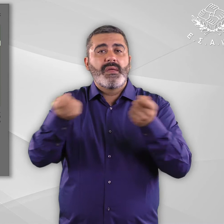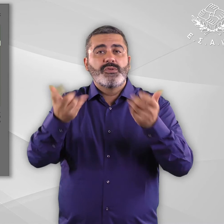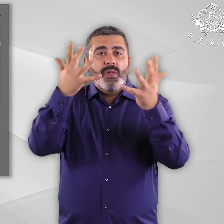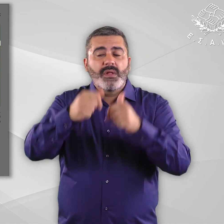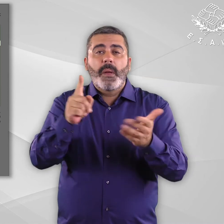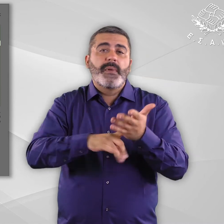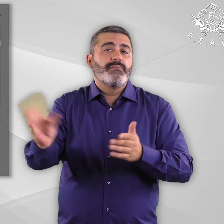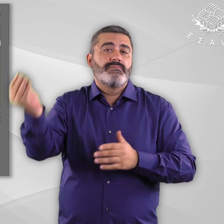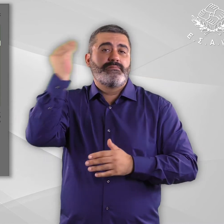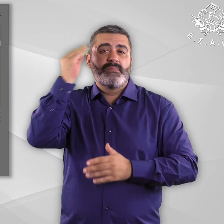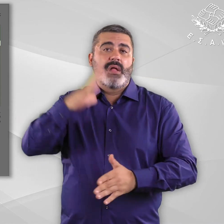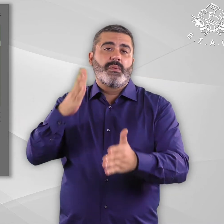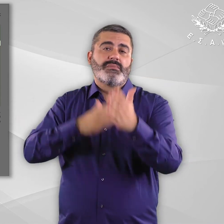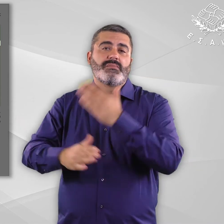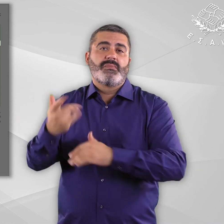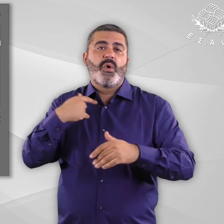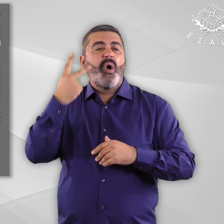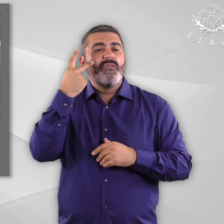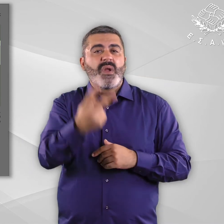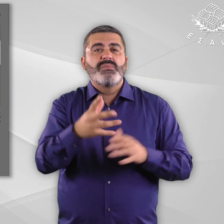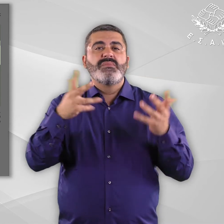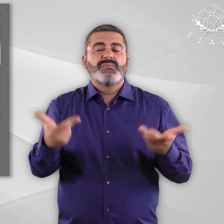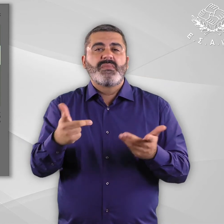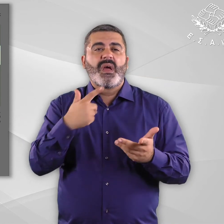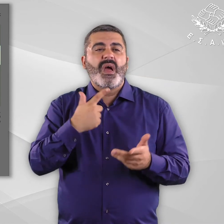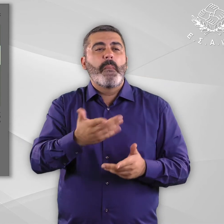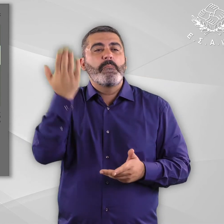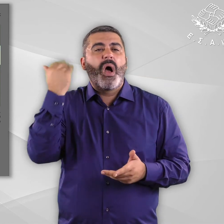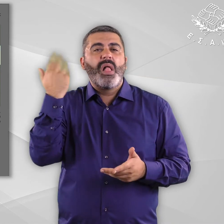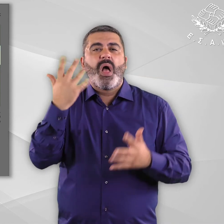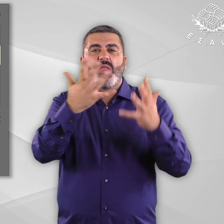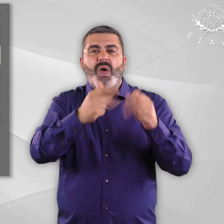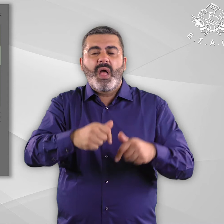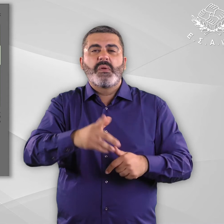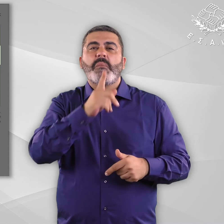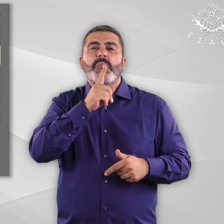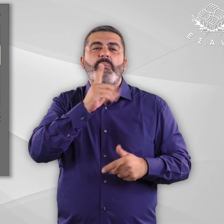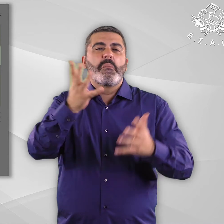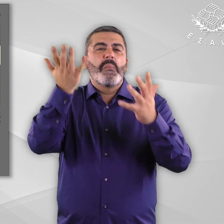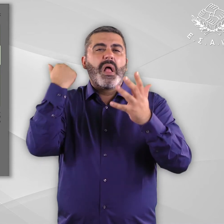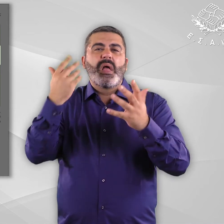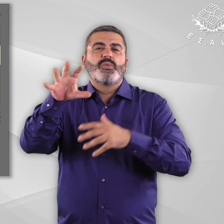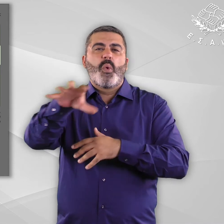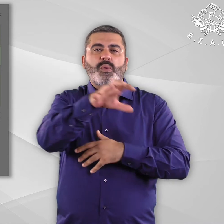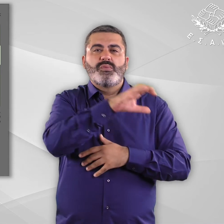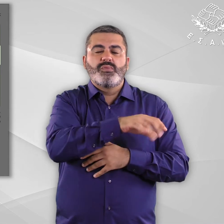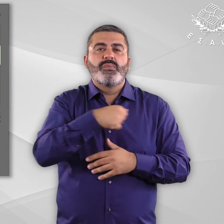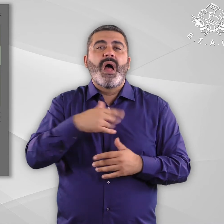μπαλώματα στις ήδη υπάρχουσες εγκαταστάσεις. Ελάχιστες είναι οι σκηνές που μπορούν να μας δεχθούν χωρίς να μας σηκώσουν στα χέρια,